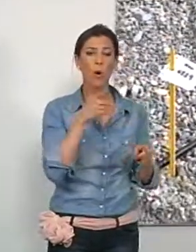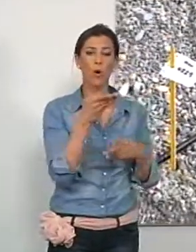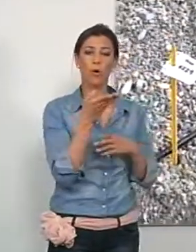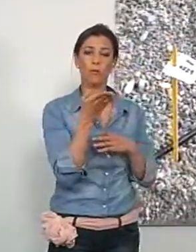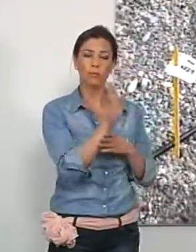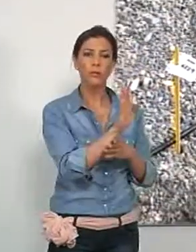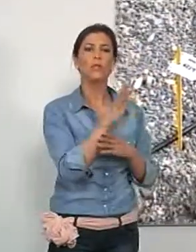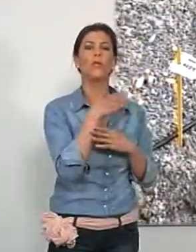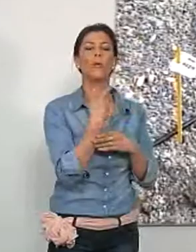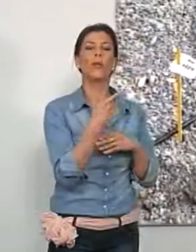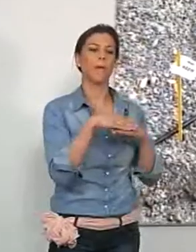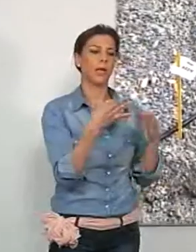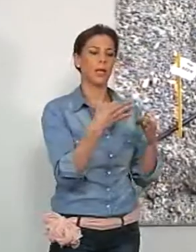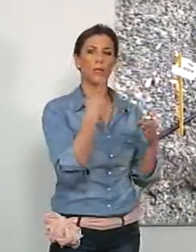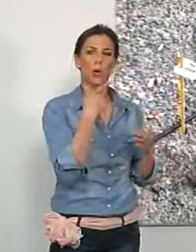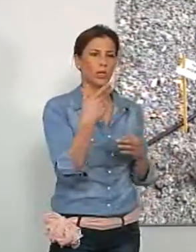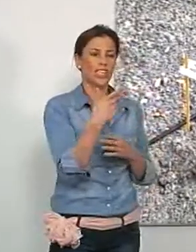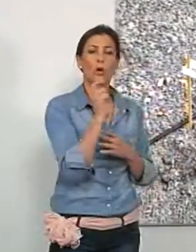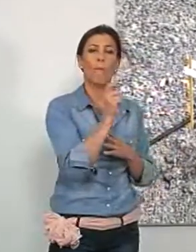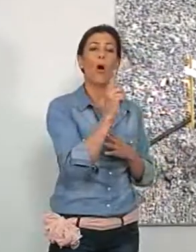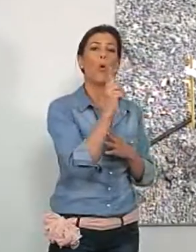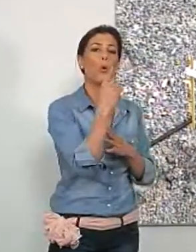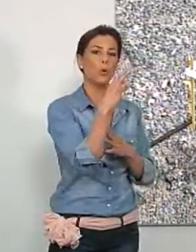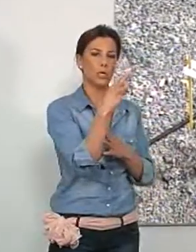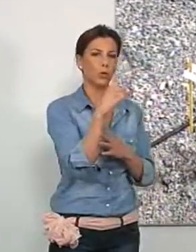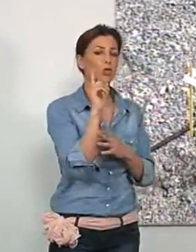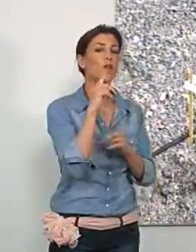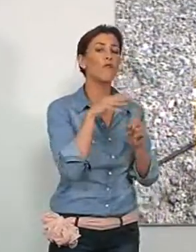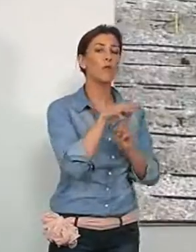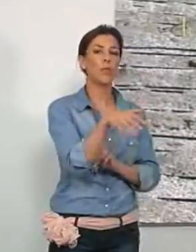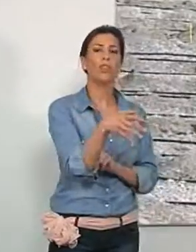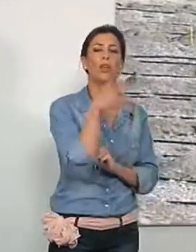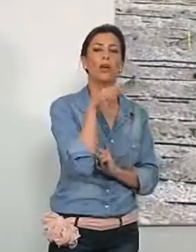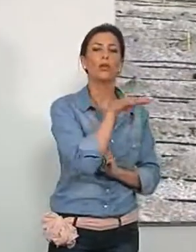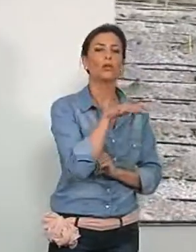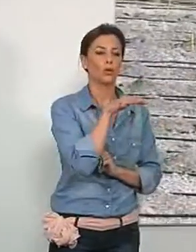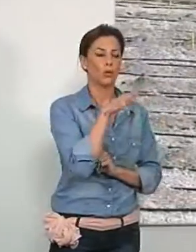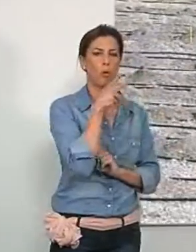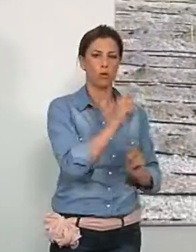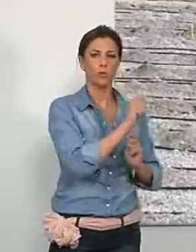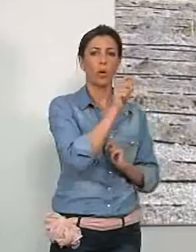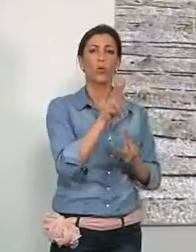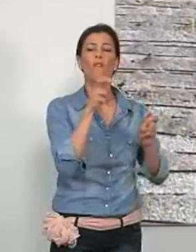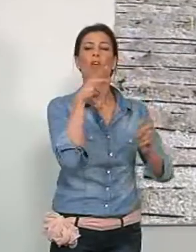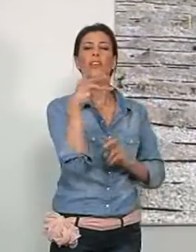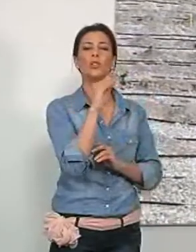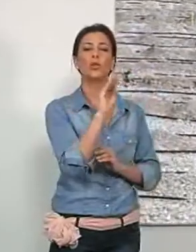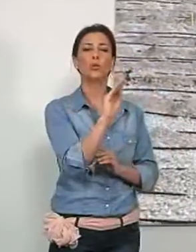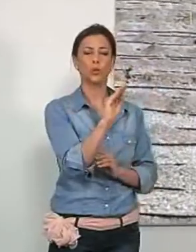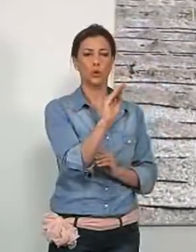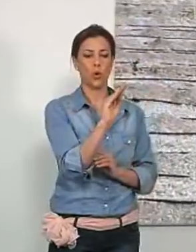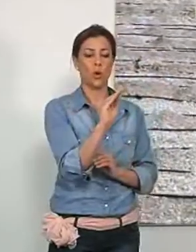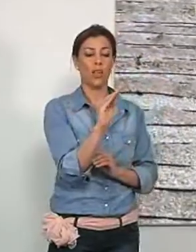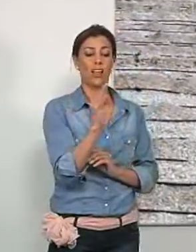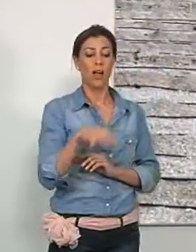presentar las cesiones de derechos de pago único, que tendrán influencia en la asignación de los nuevos derechos